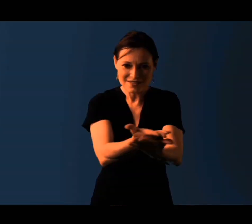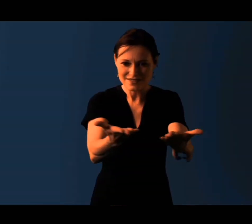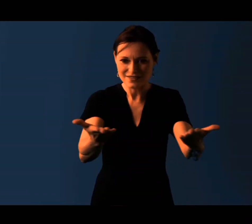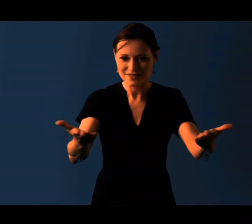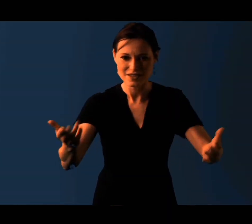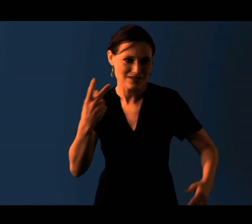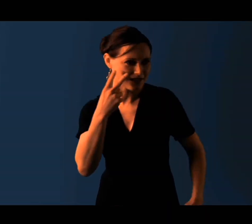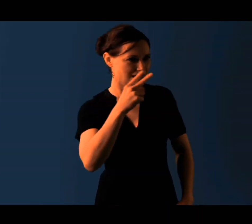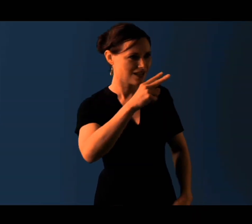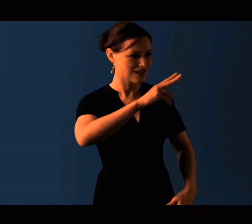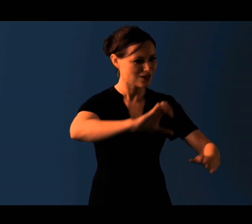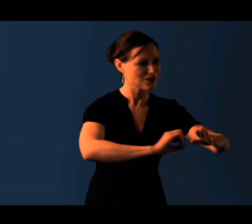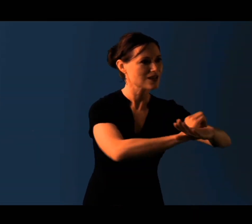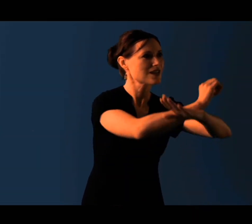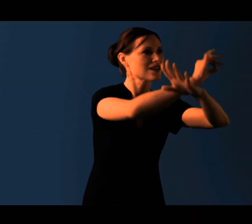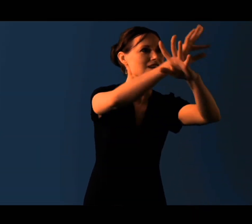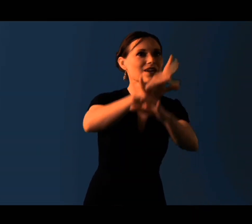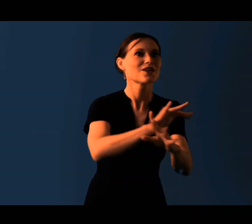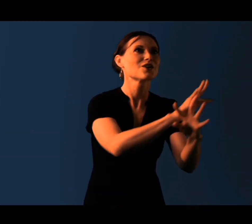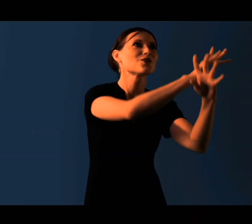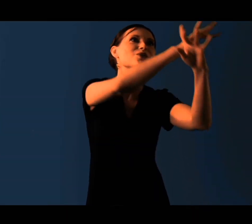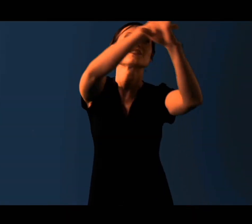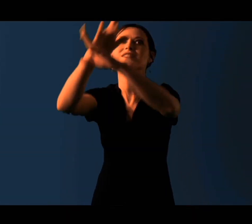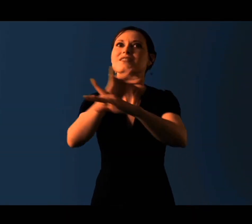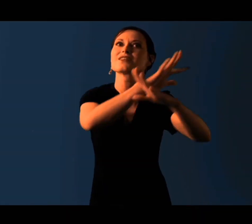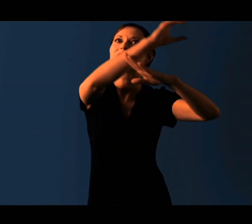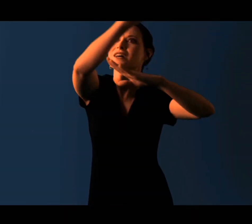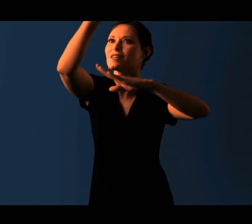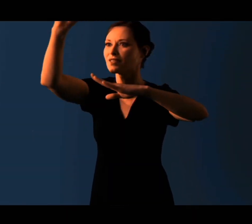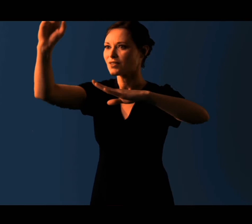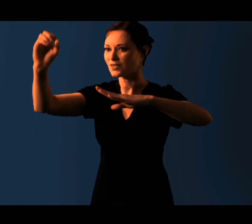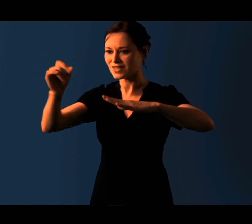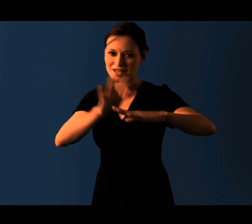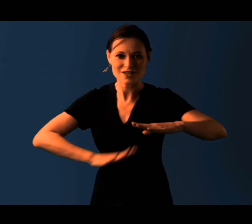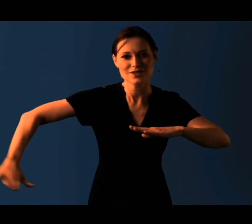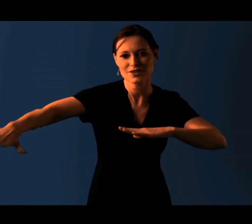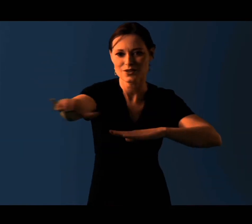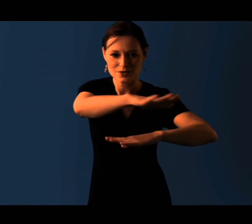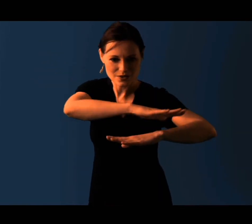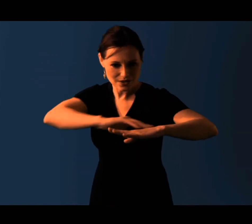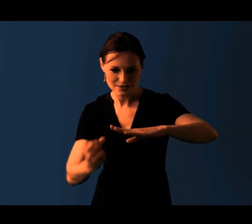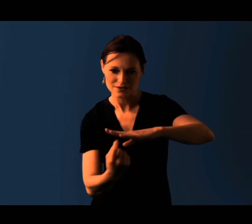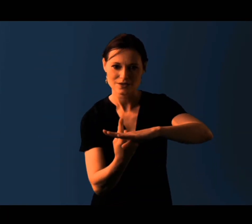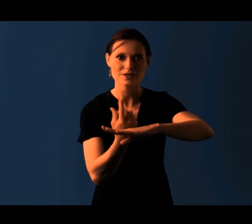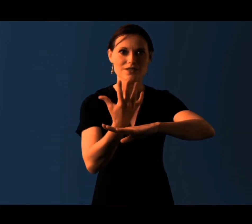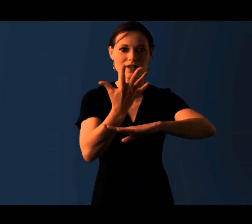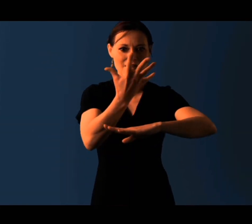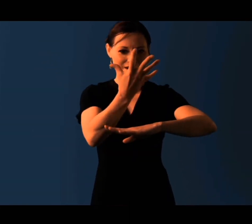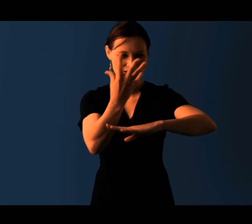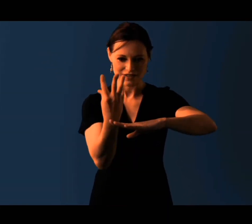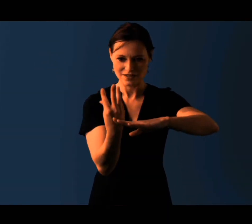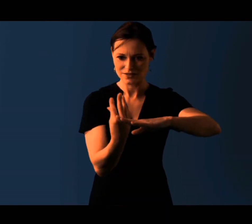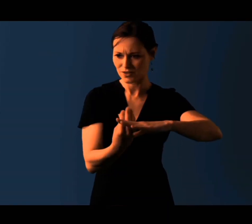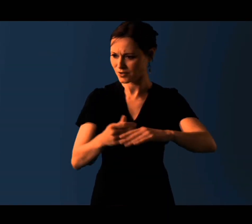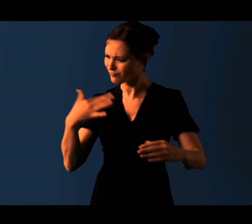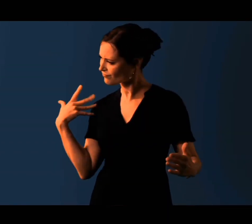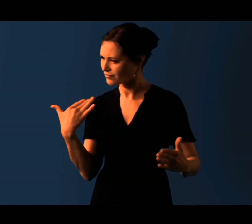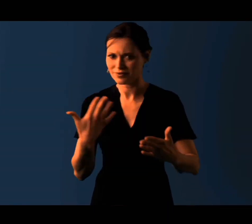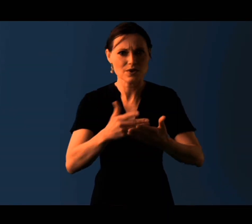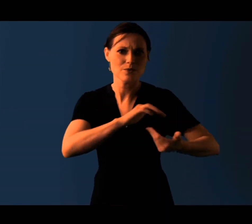j'ai vu la terre brûler Le rouge et le noir danser en attente Faire semer l'échange, j connu